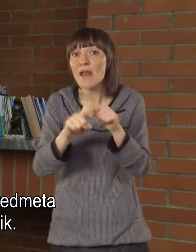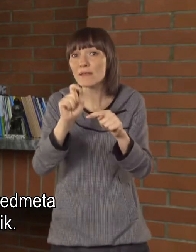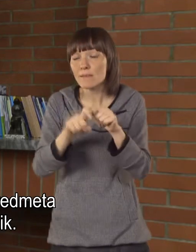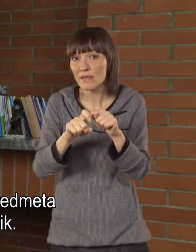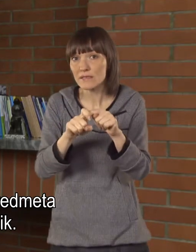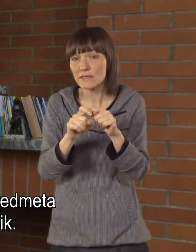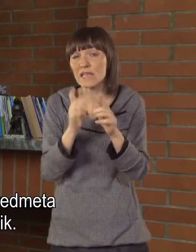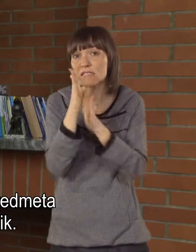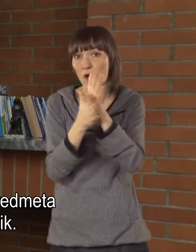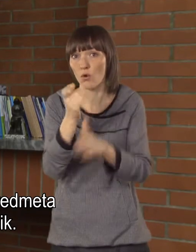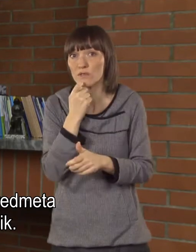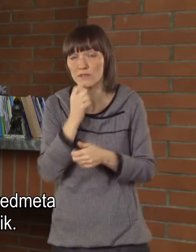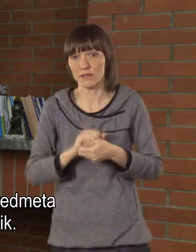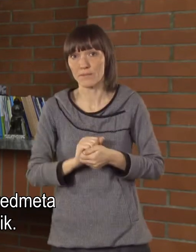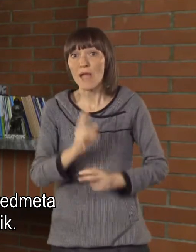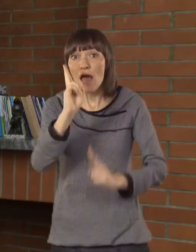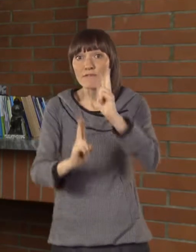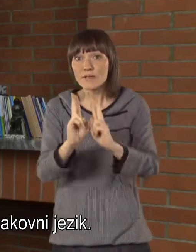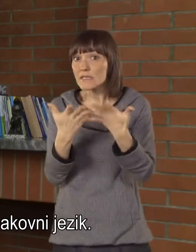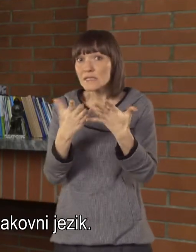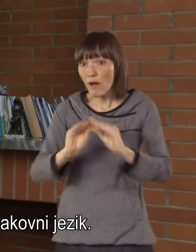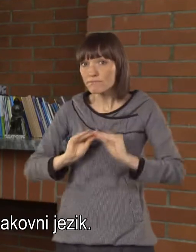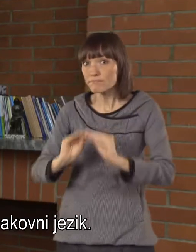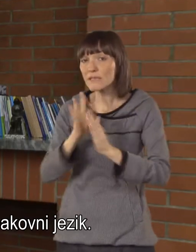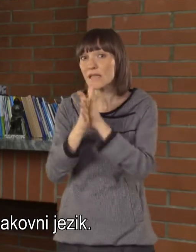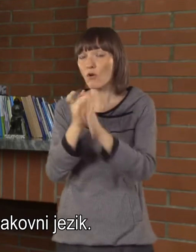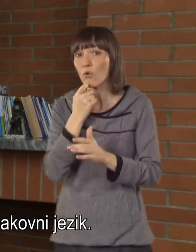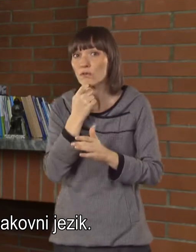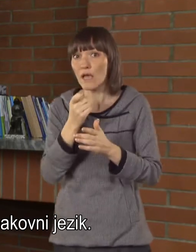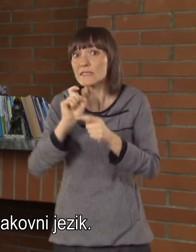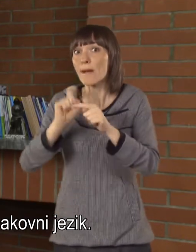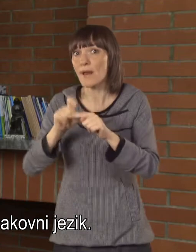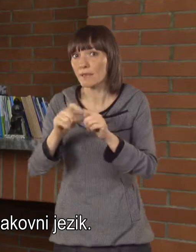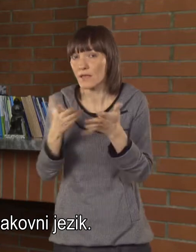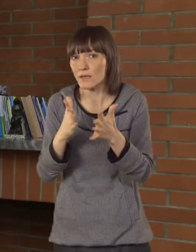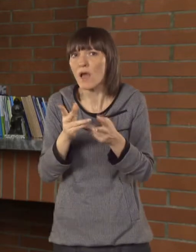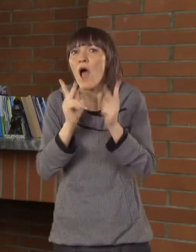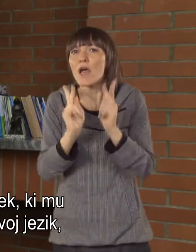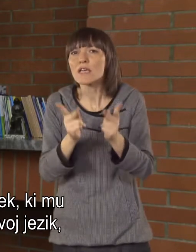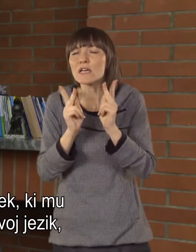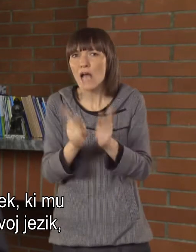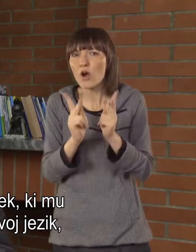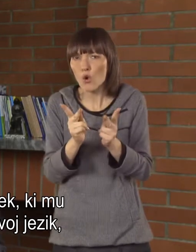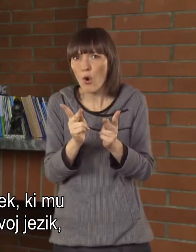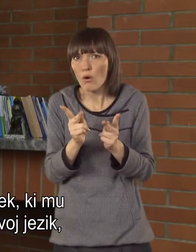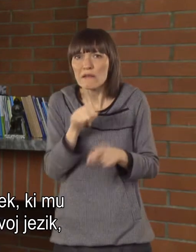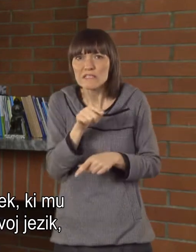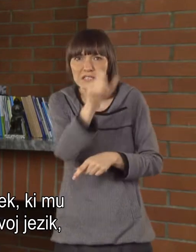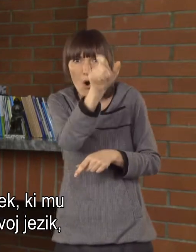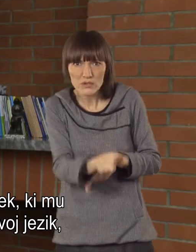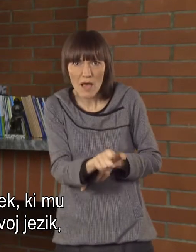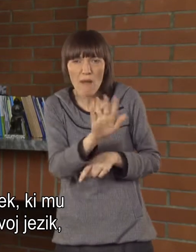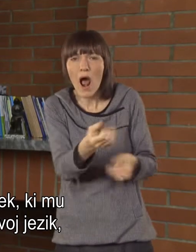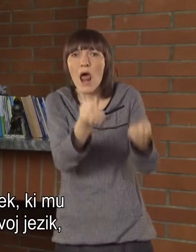svojega predmeta znakovni jezik. V vrtcu sploh ni predmet znakovni jezik. In kako ne prezaprav človek,